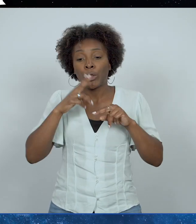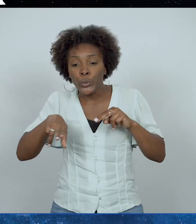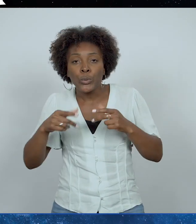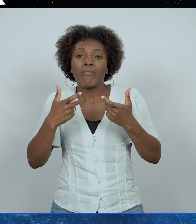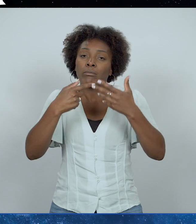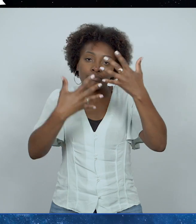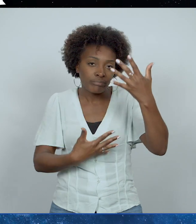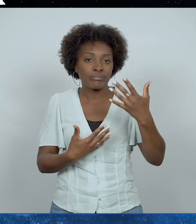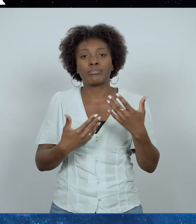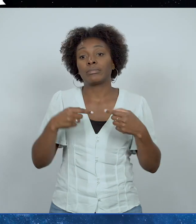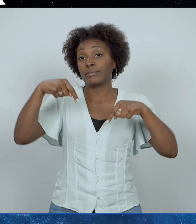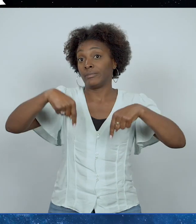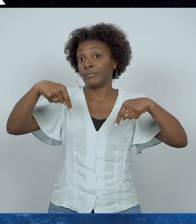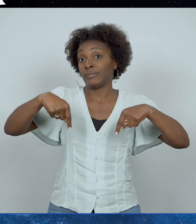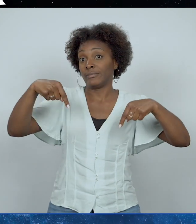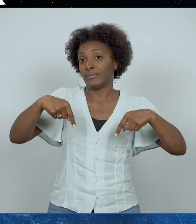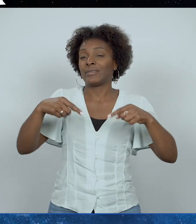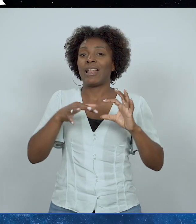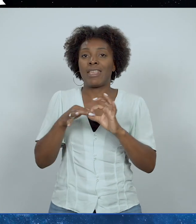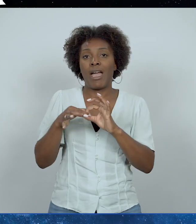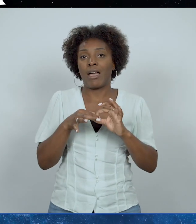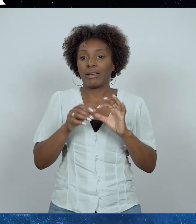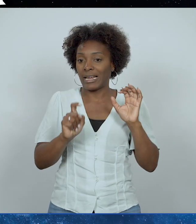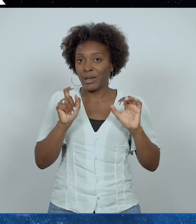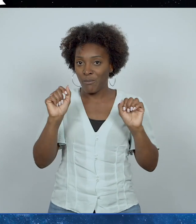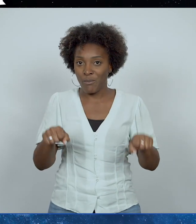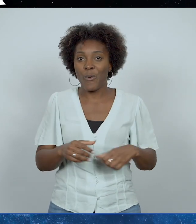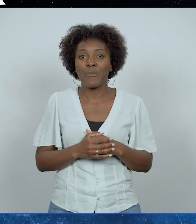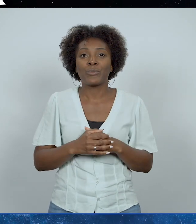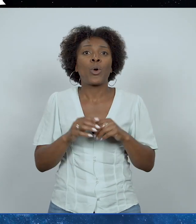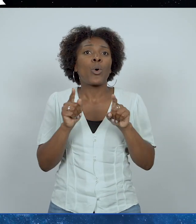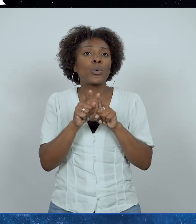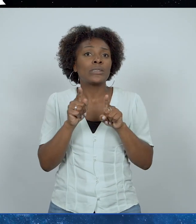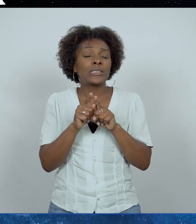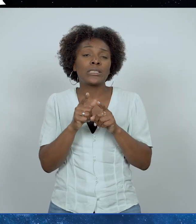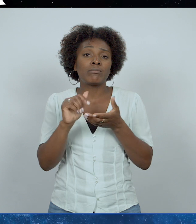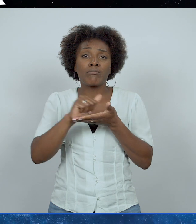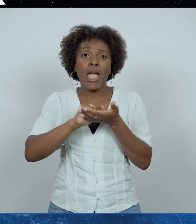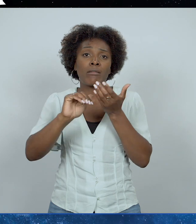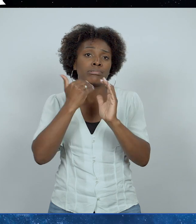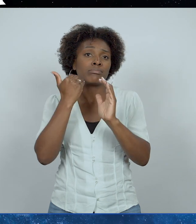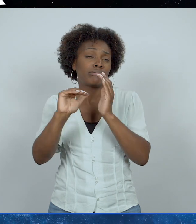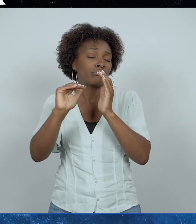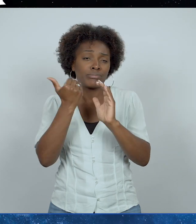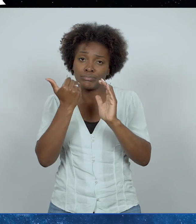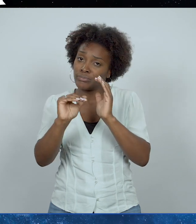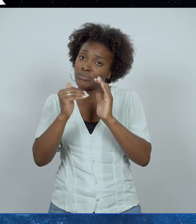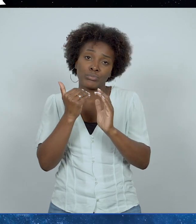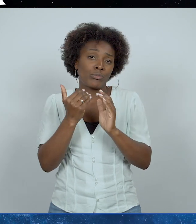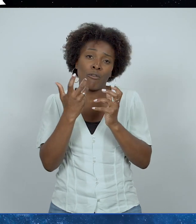Tu vas trouver le lien en descriptif de cette vidéo. Donc si tu n'hésites pas aussi par retour d'email à m'écrire, si tu as des choses à